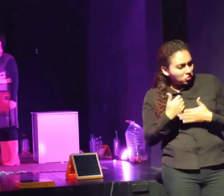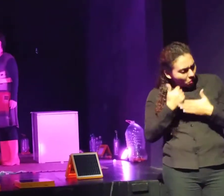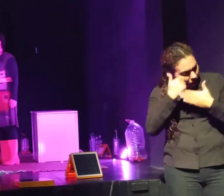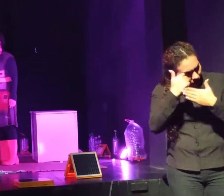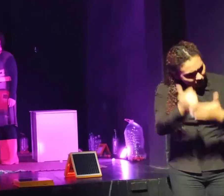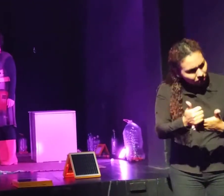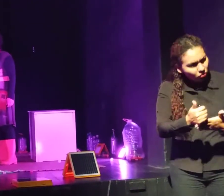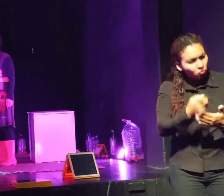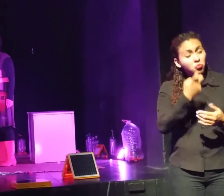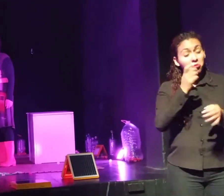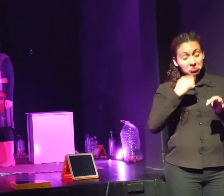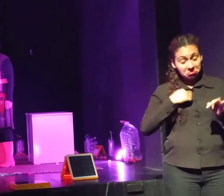soy importante.